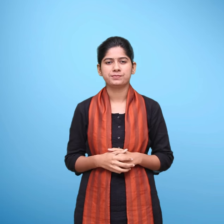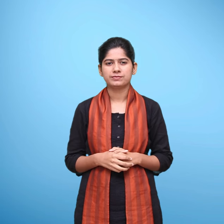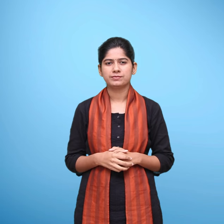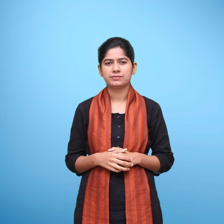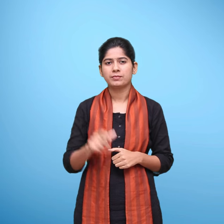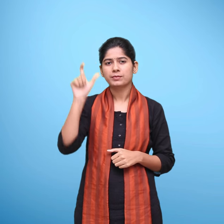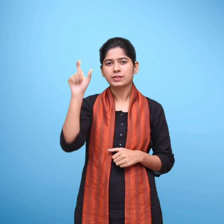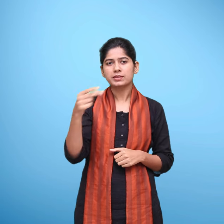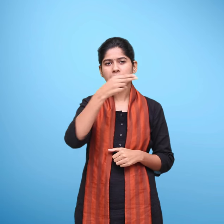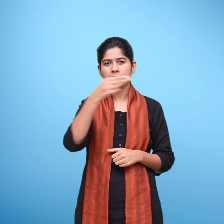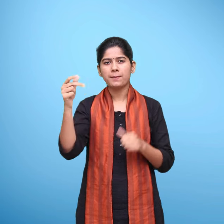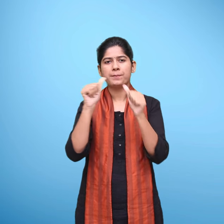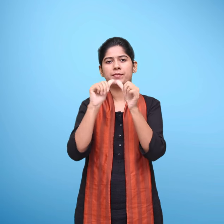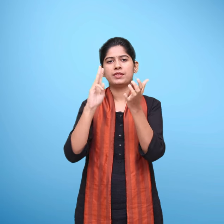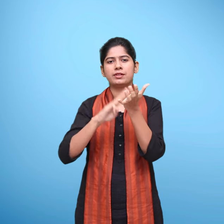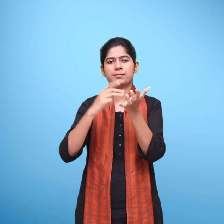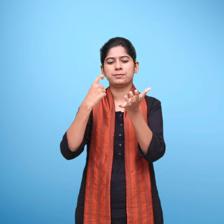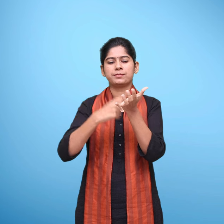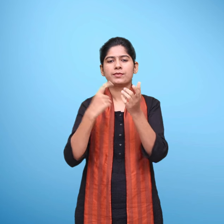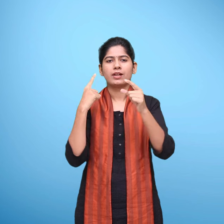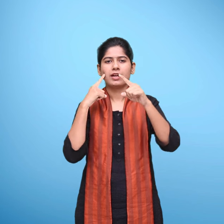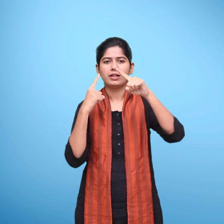हबीब अली ग्वालियर मध्यप्रदेश